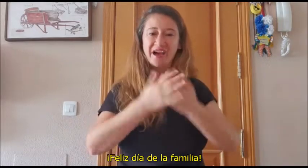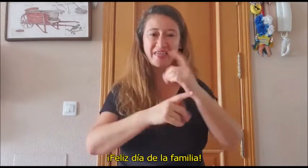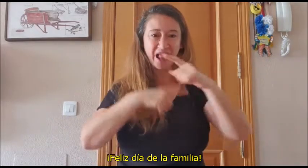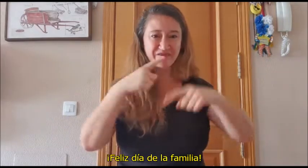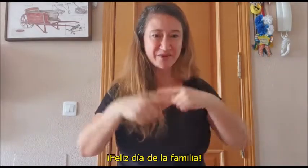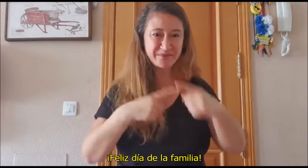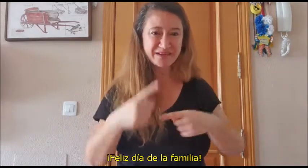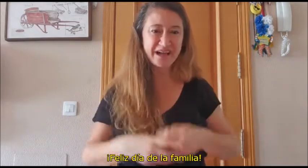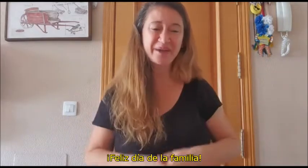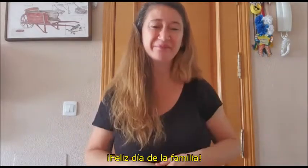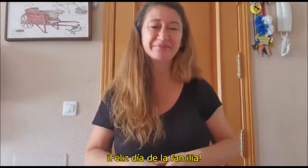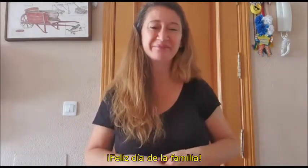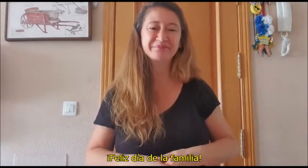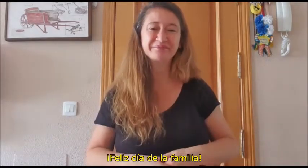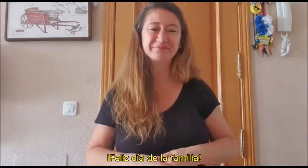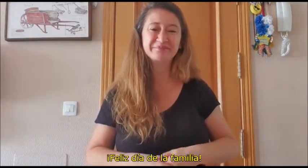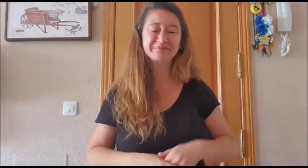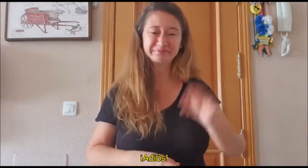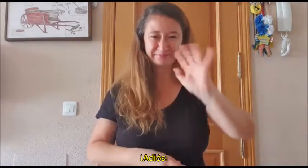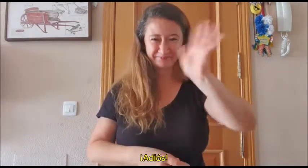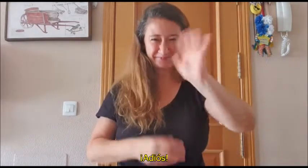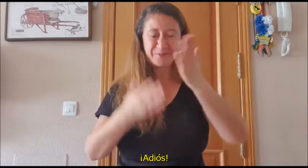¡Feliz día de la familia! ¡Adiós!